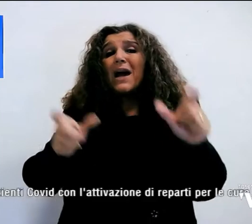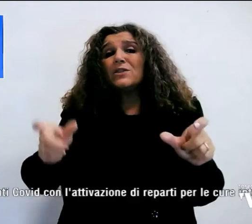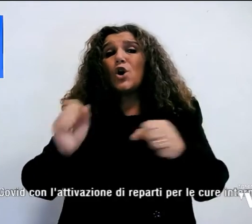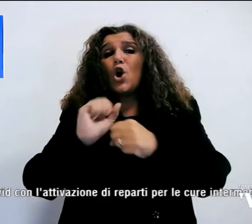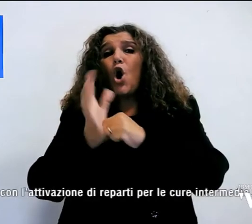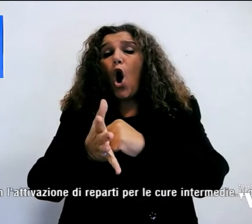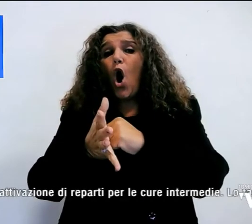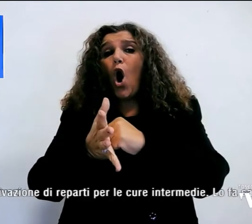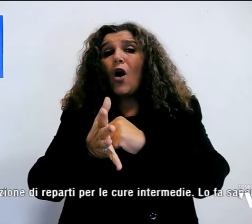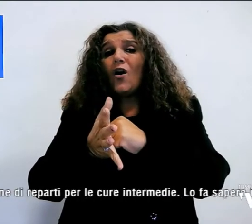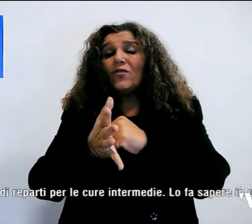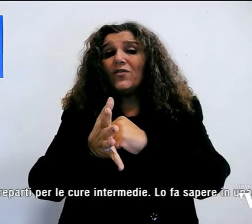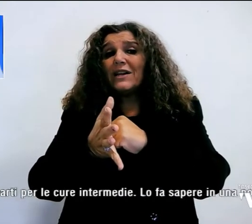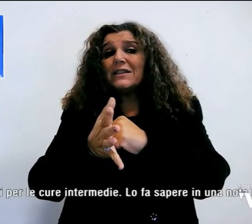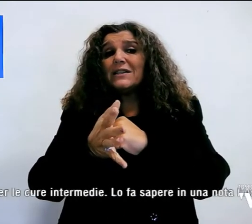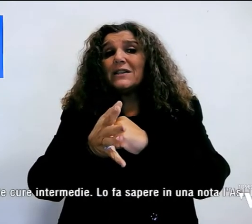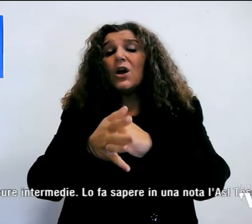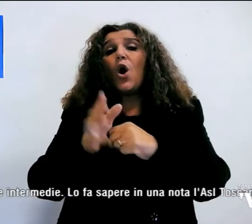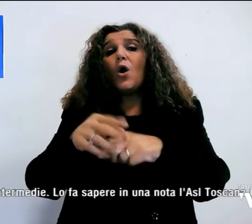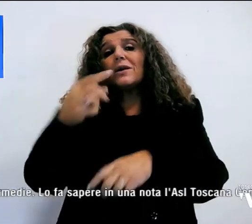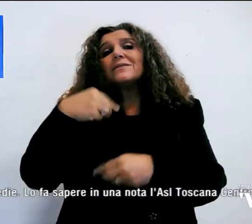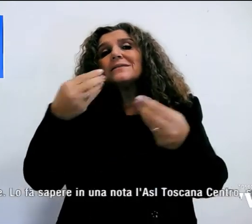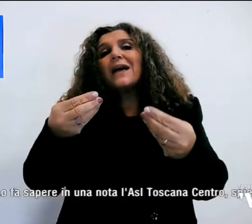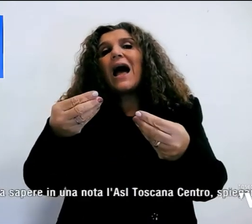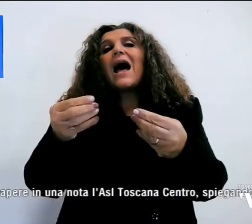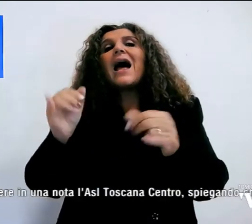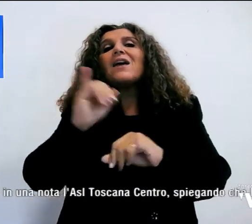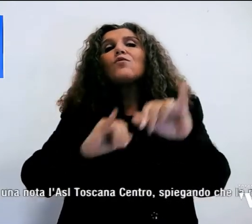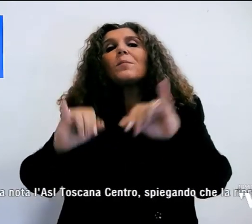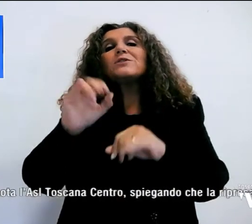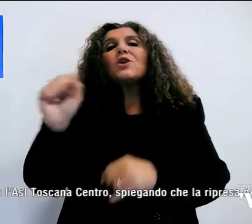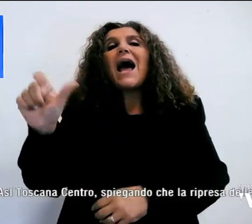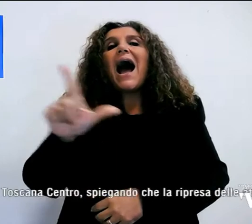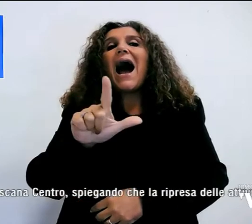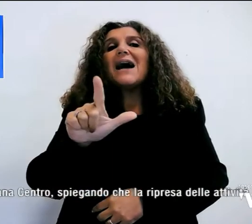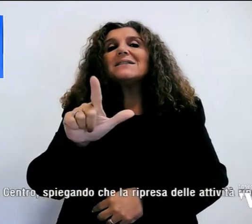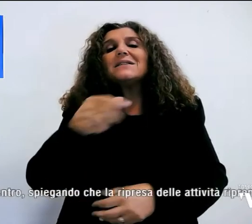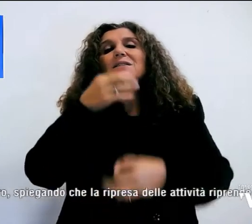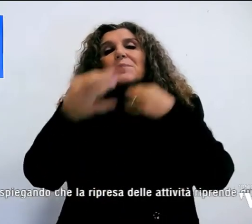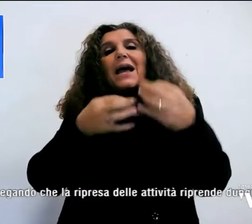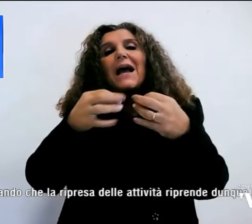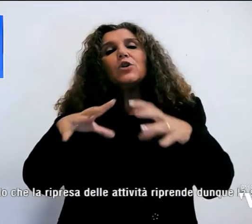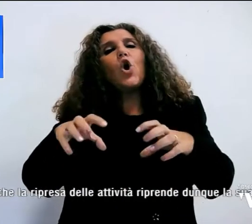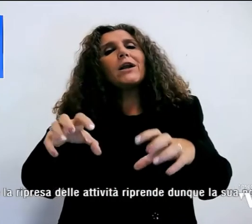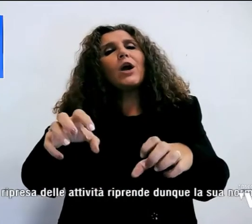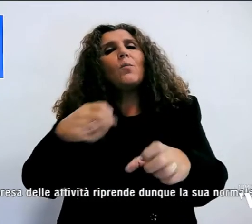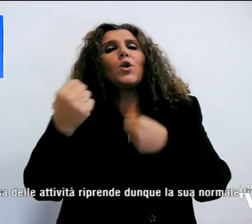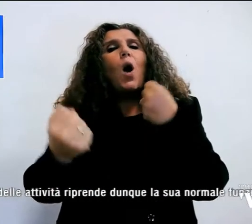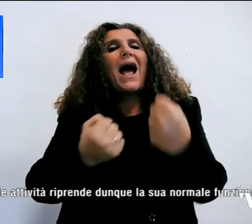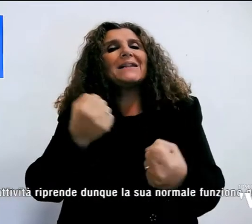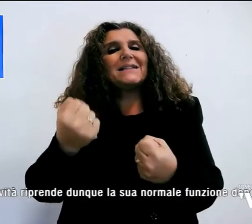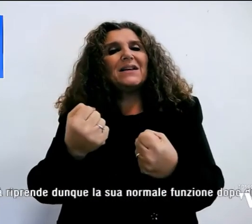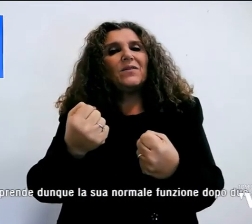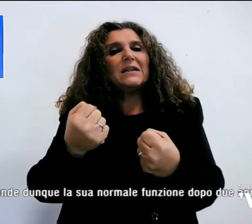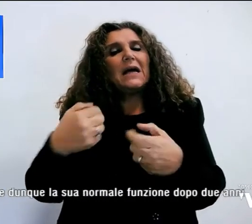intermedie. Lo fa sapere in una nota la ASL spiegando che la ripresa delle attività riprende dunque la